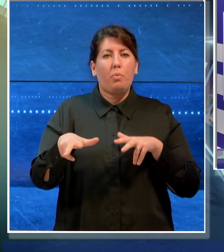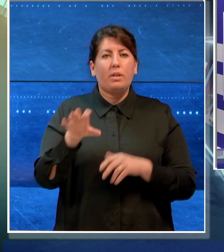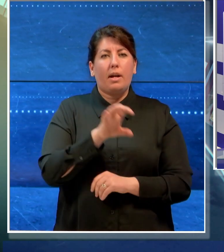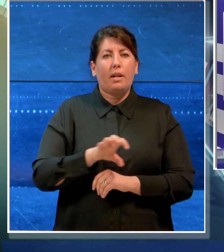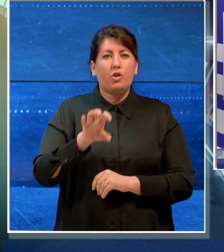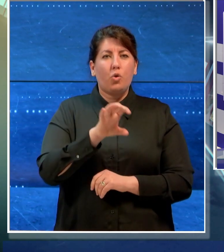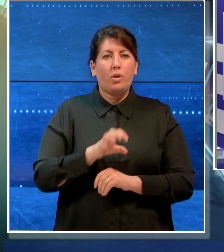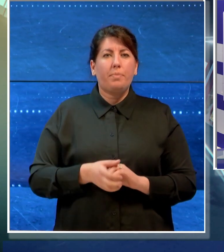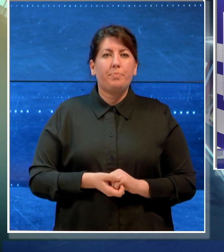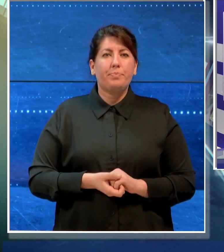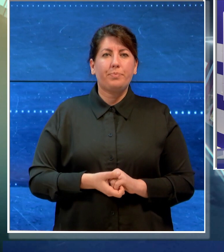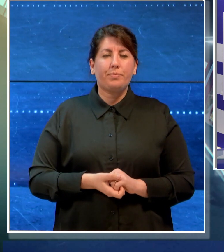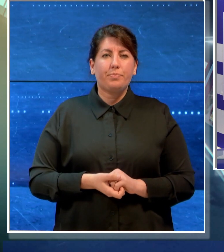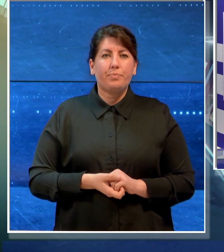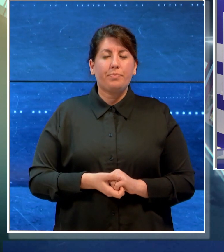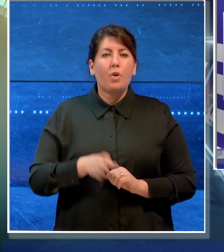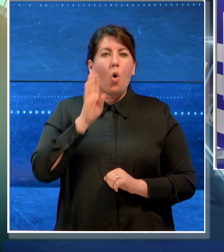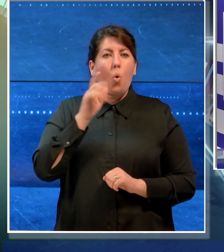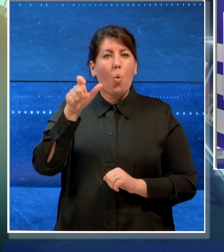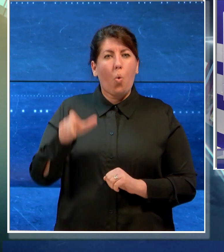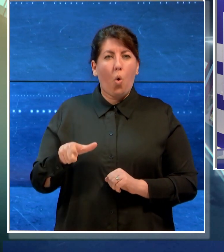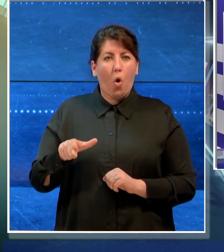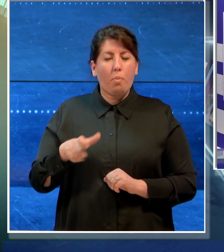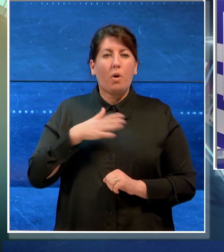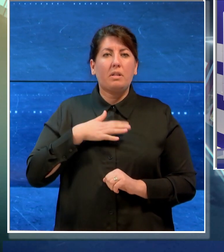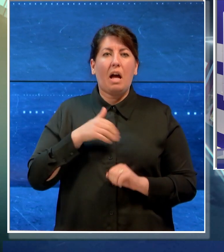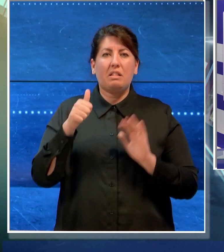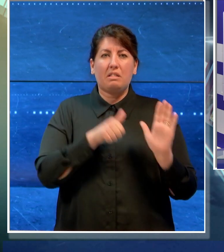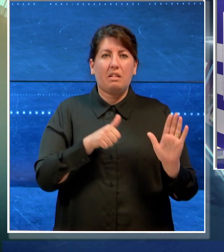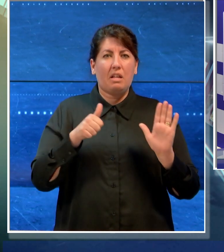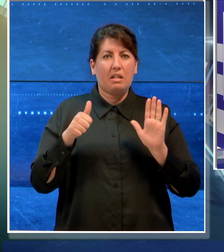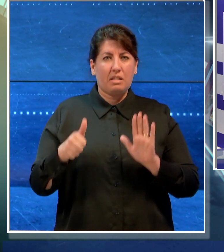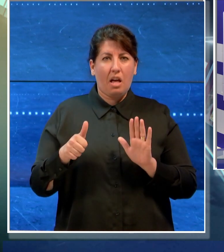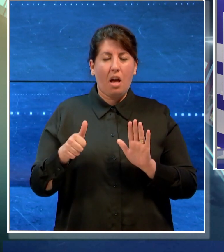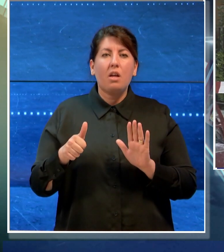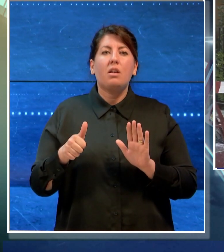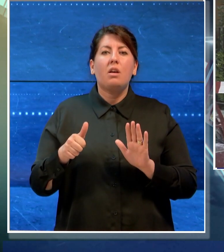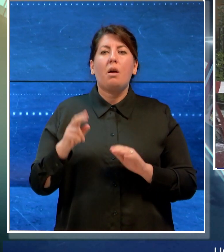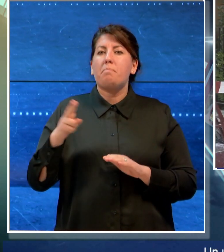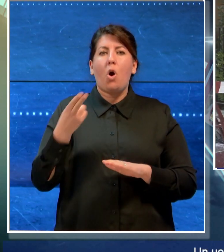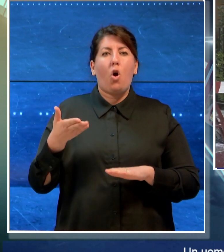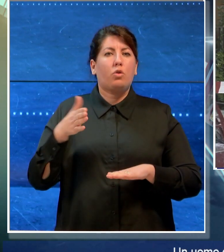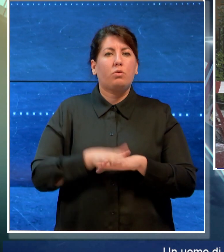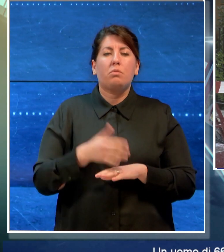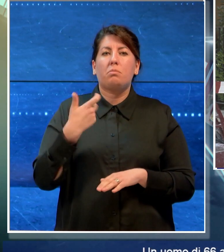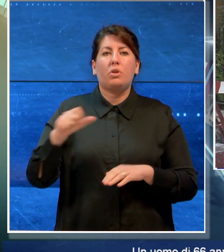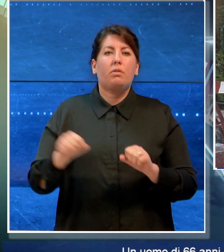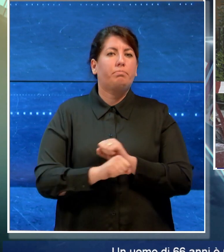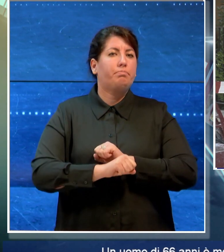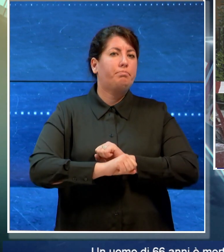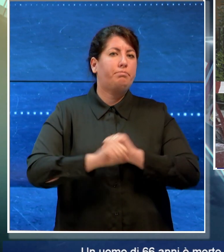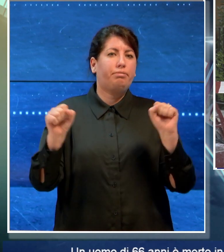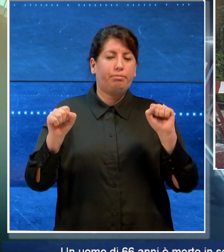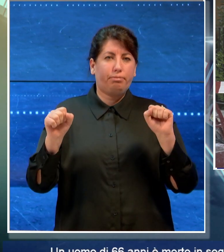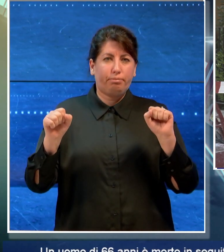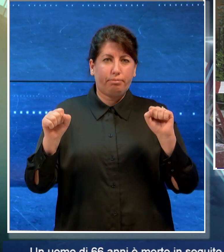regione. Un uomo di 66 anni è morto a causa di una esplosione che si